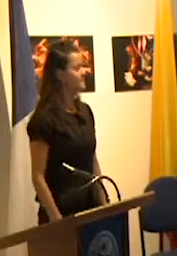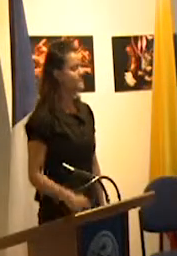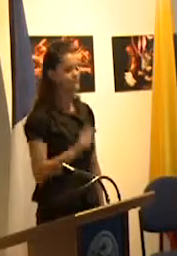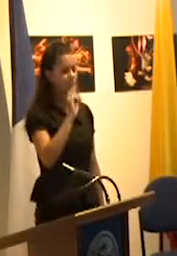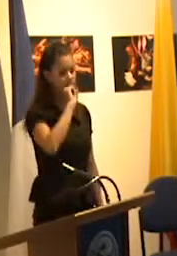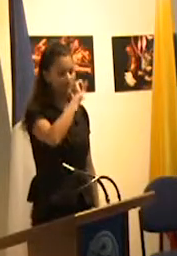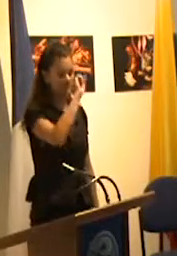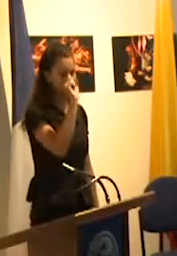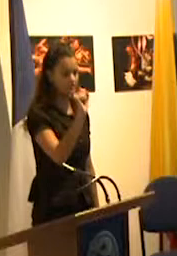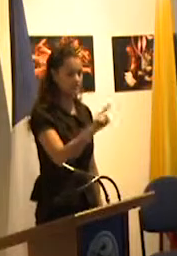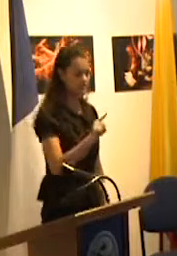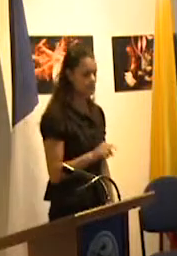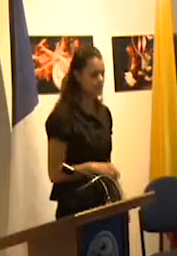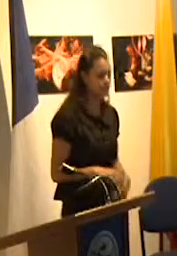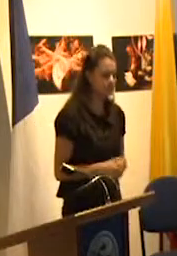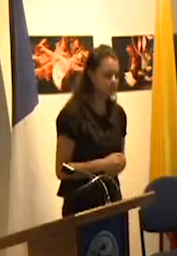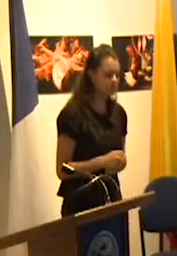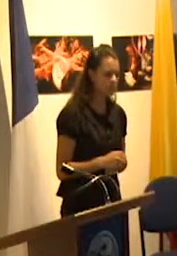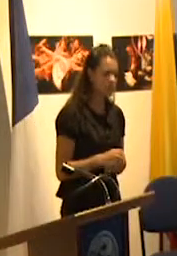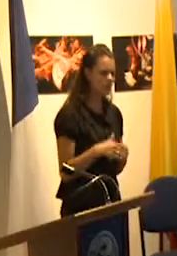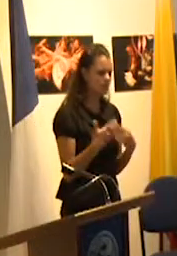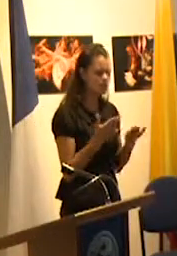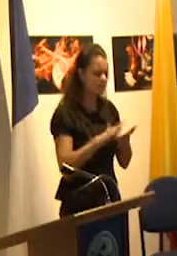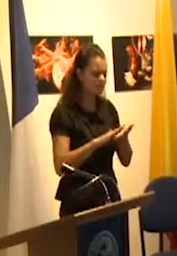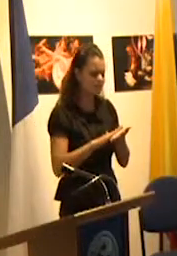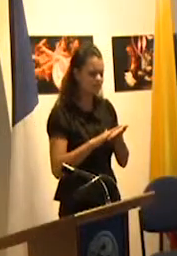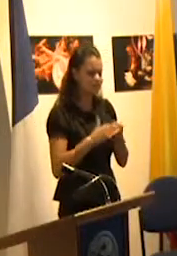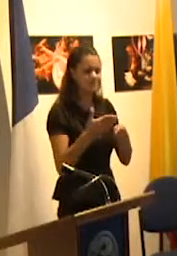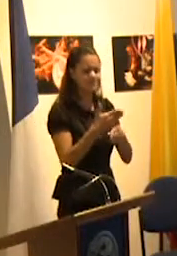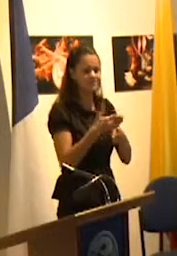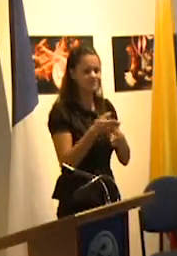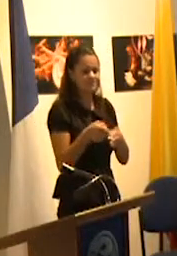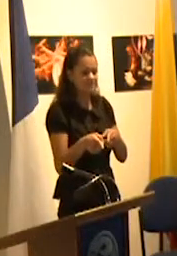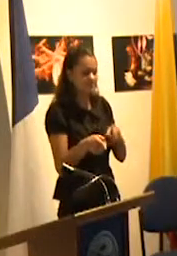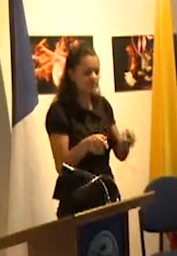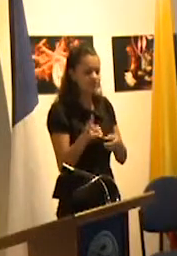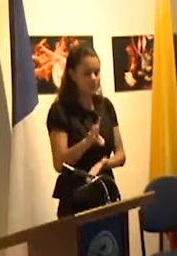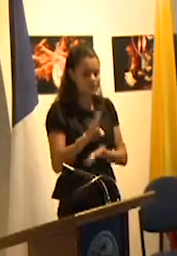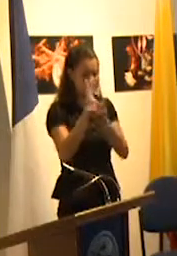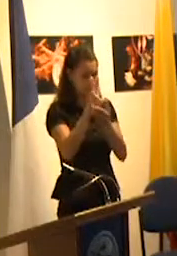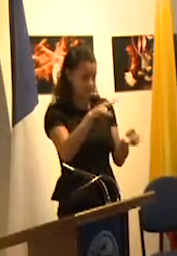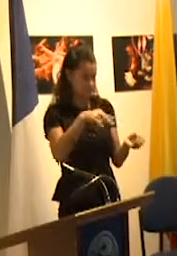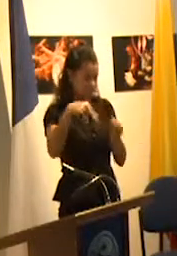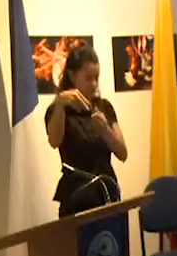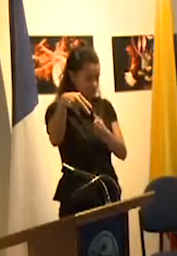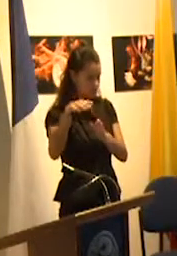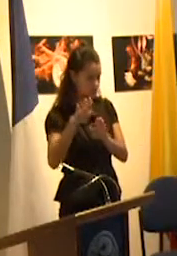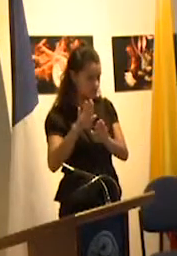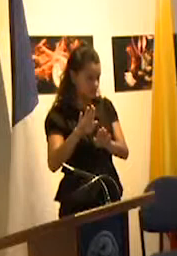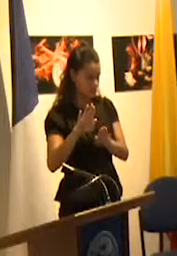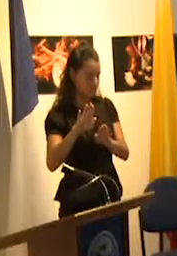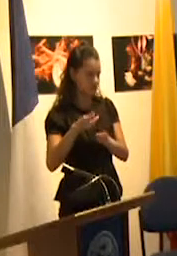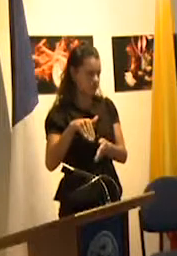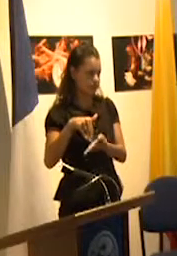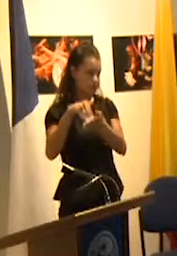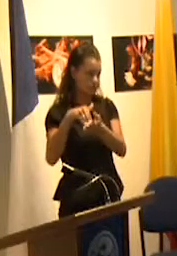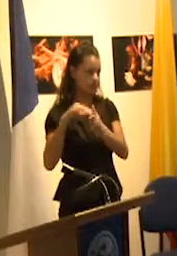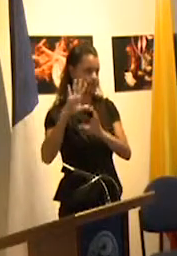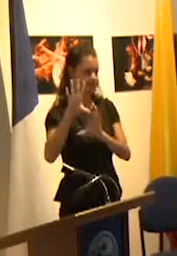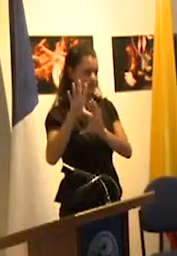cómo reducir las brechas existentes entre los modelos educativos configurados desde el